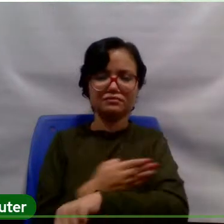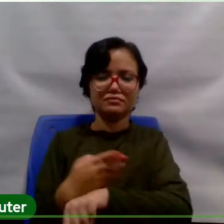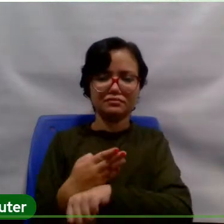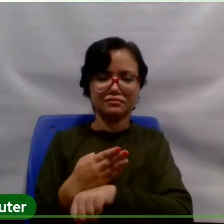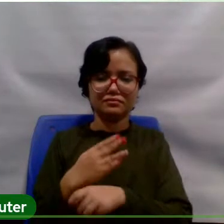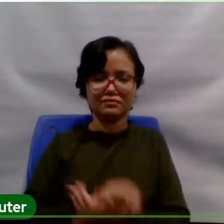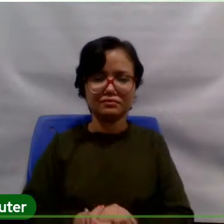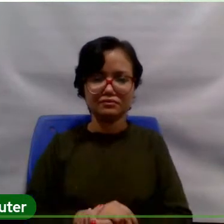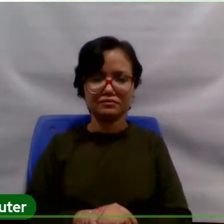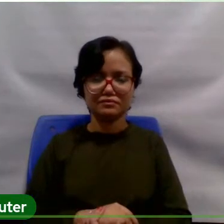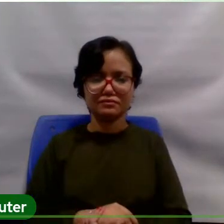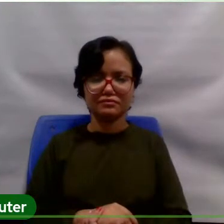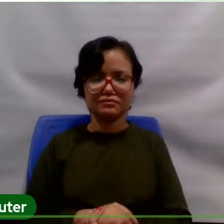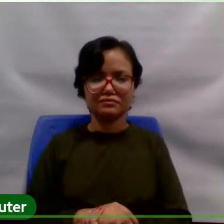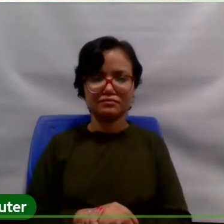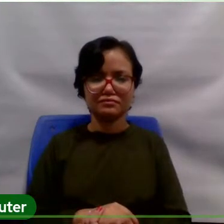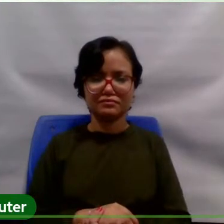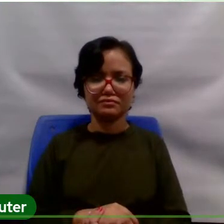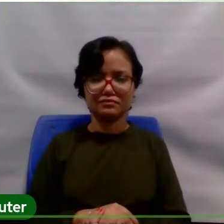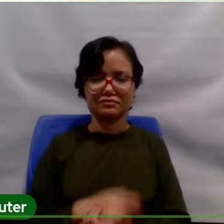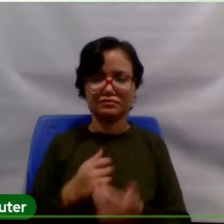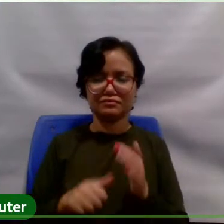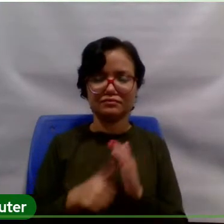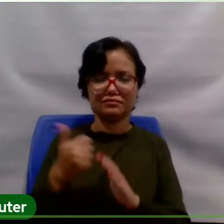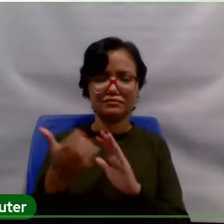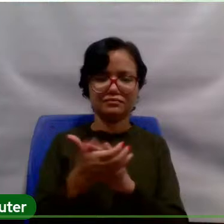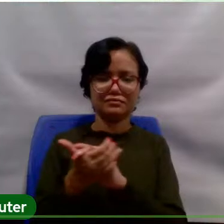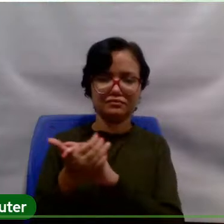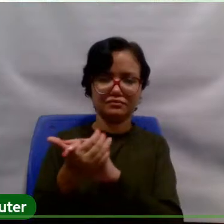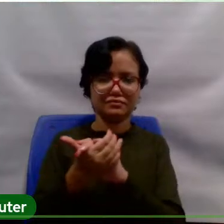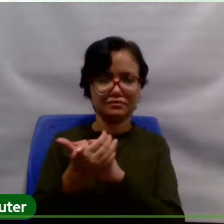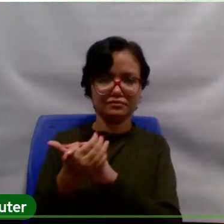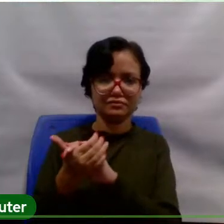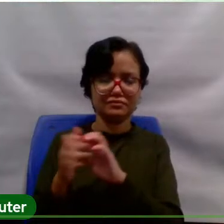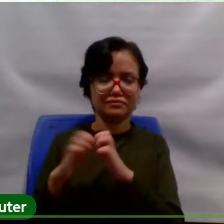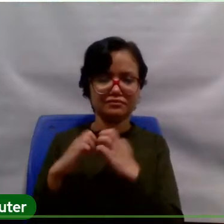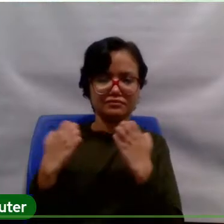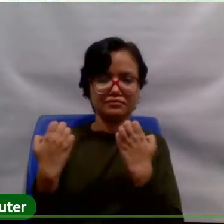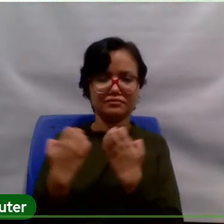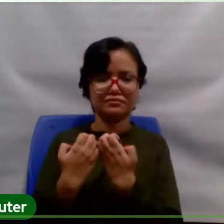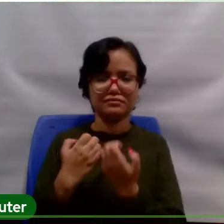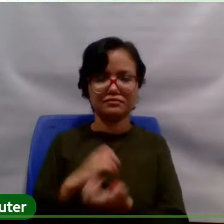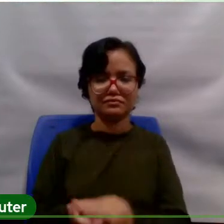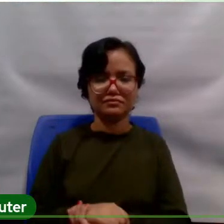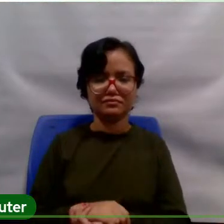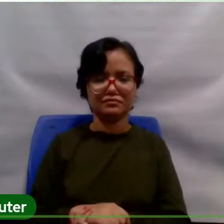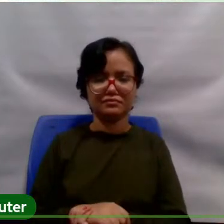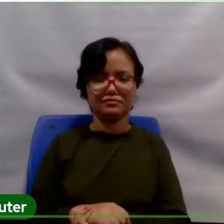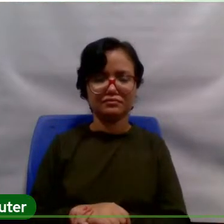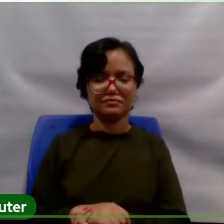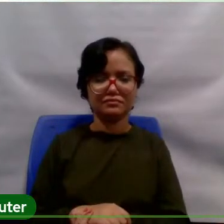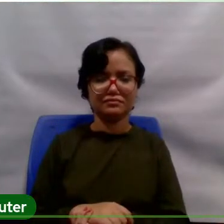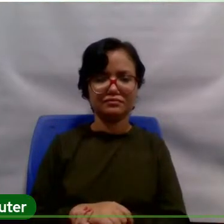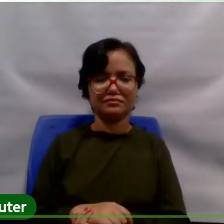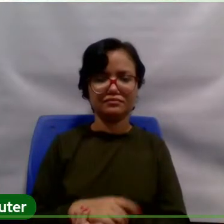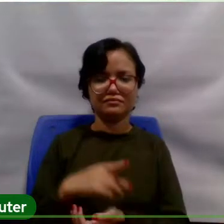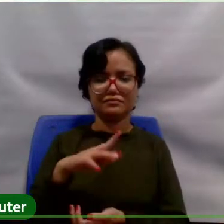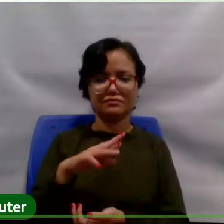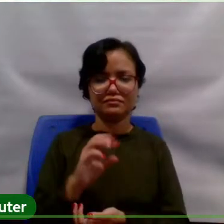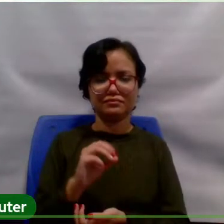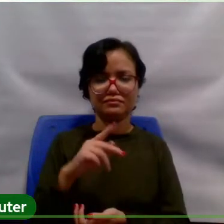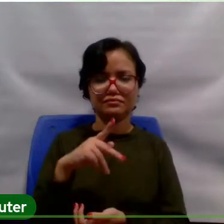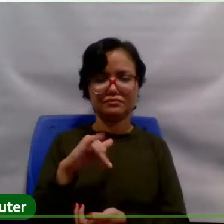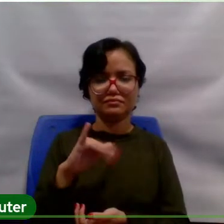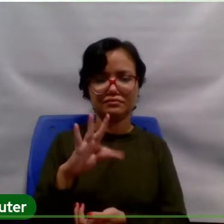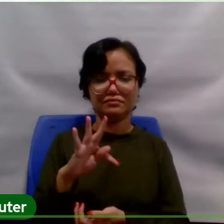Bom, primeiro é parabenizar, né? Pelo evento, A Propit pelo evento. O evento muito